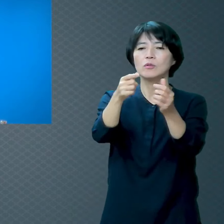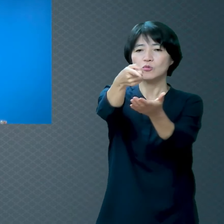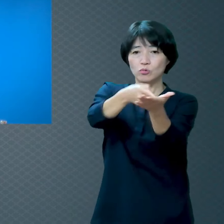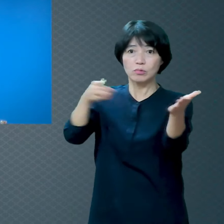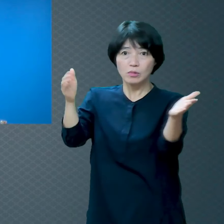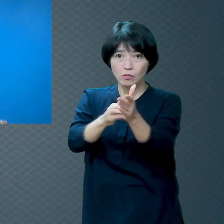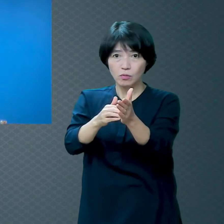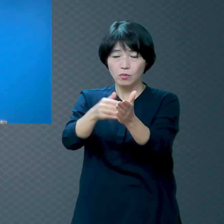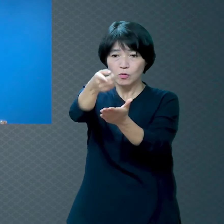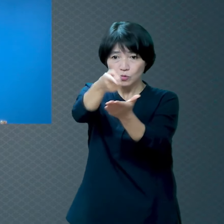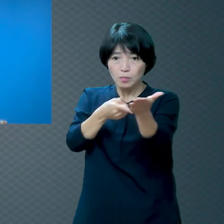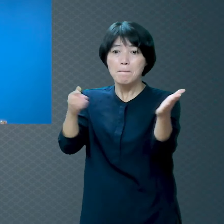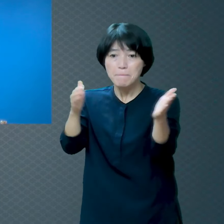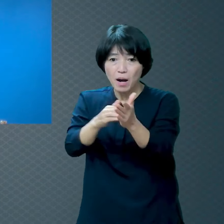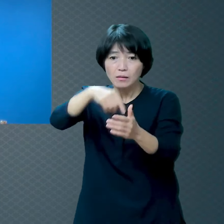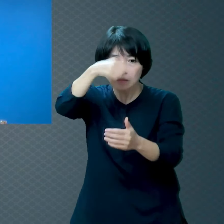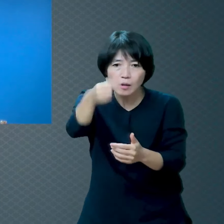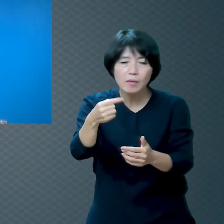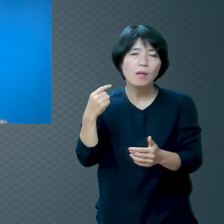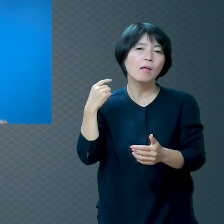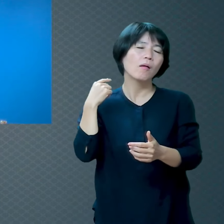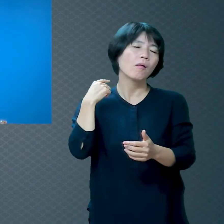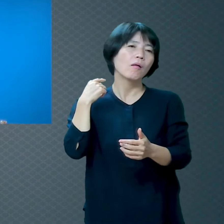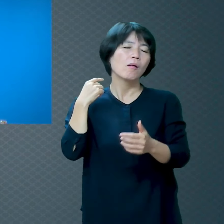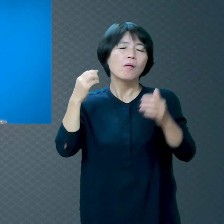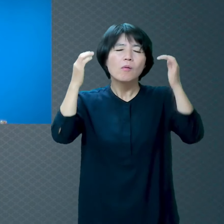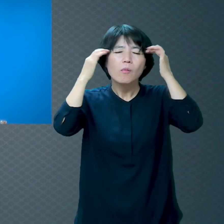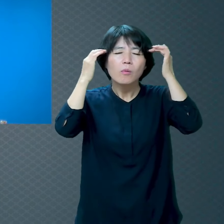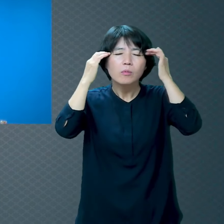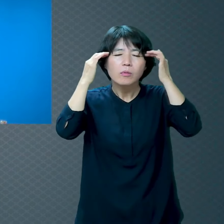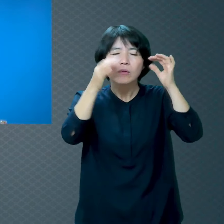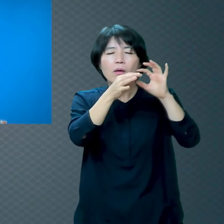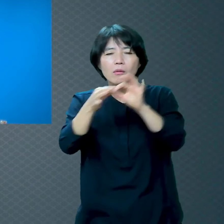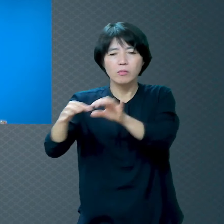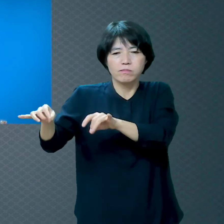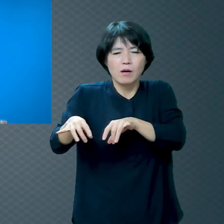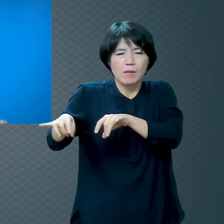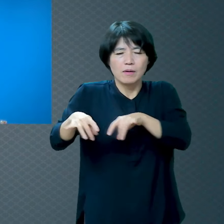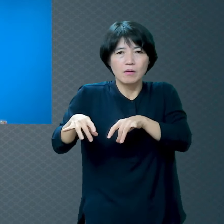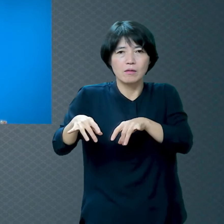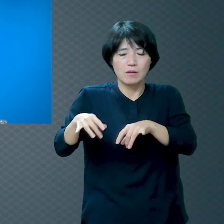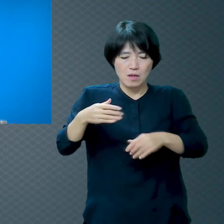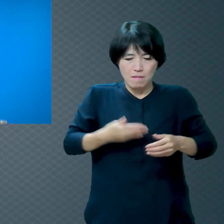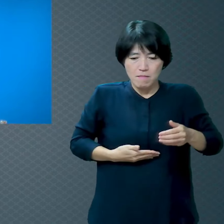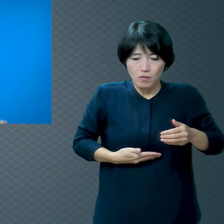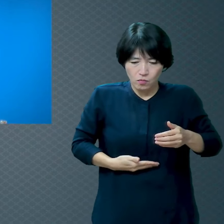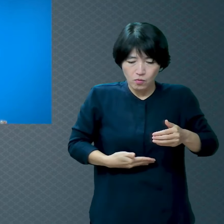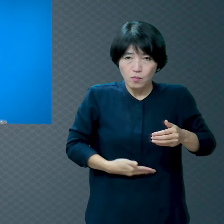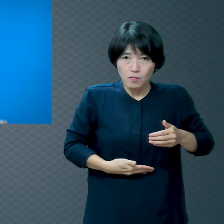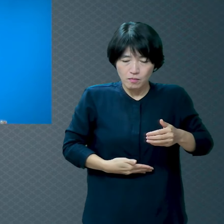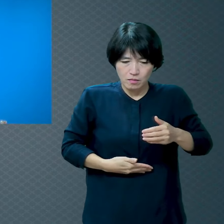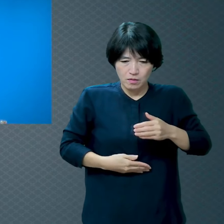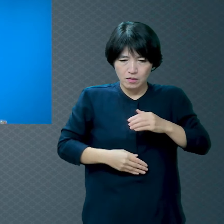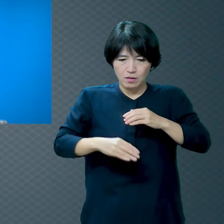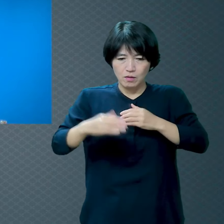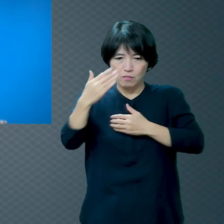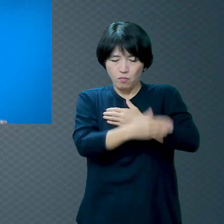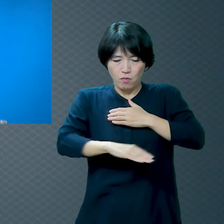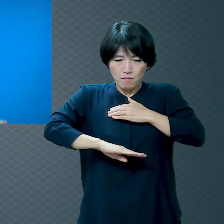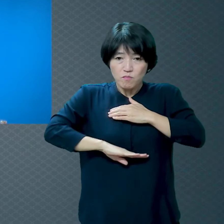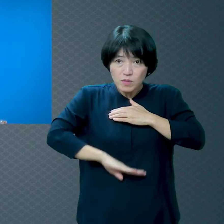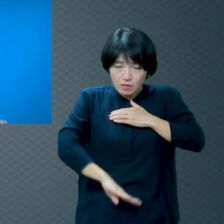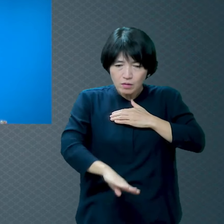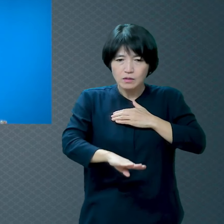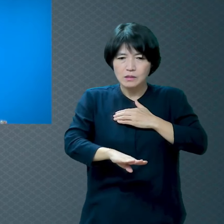배꼽 밑으로는 얼음 덩어리예요 배꼽 위로는 불덩어리예요 살겠어요?